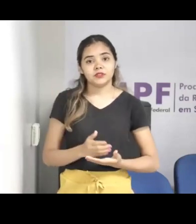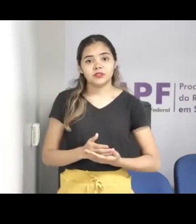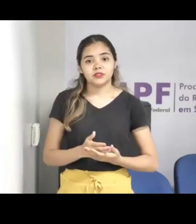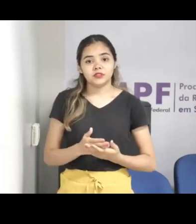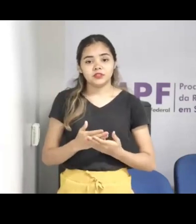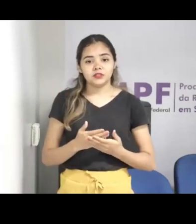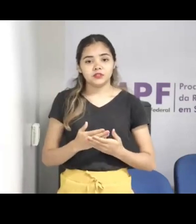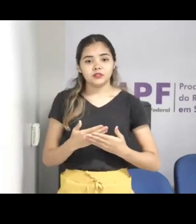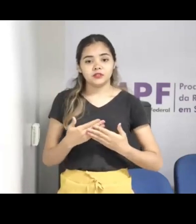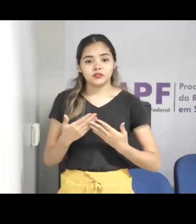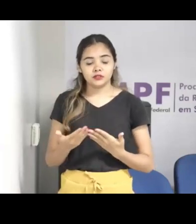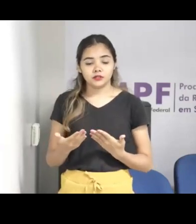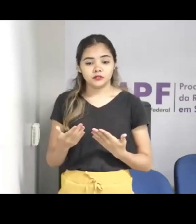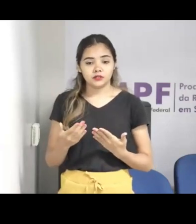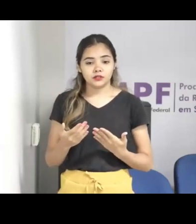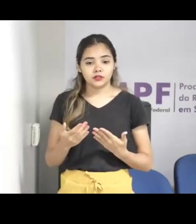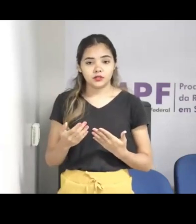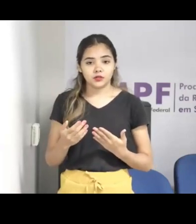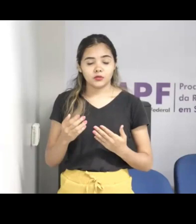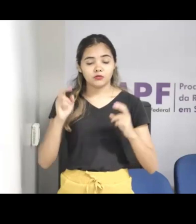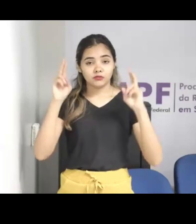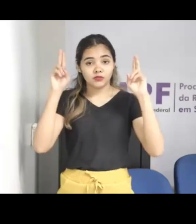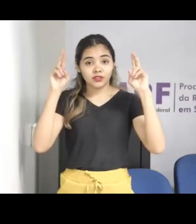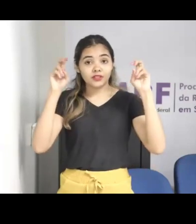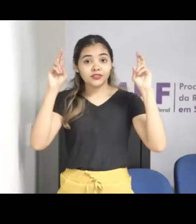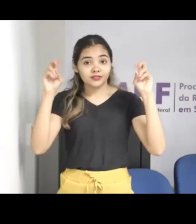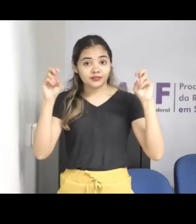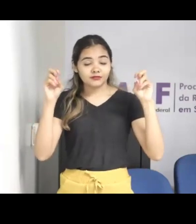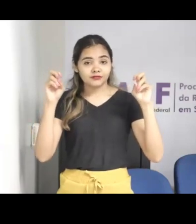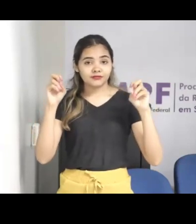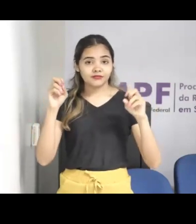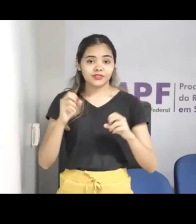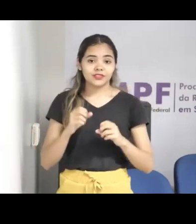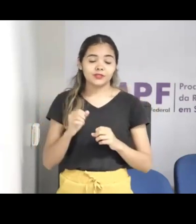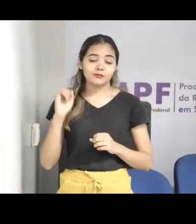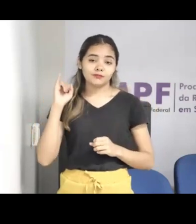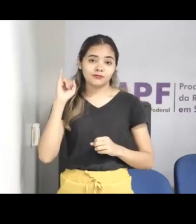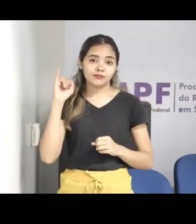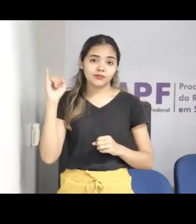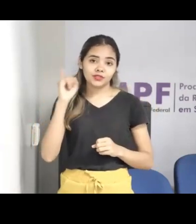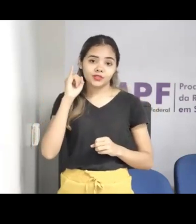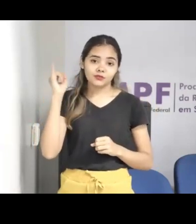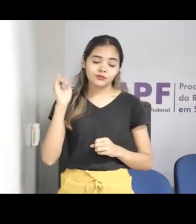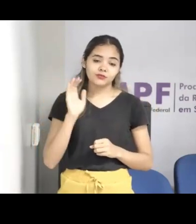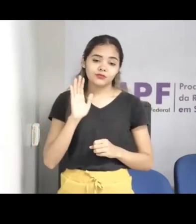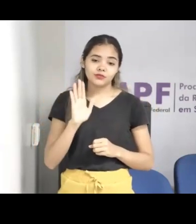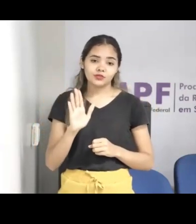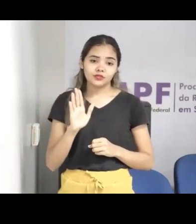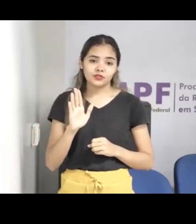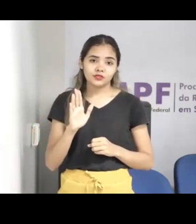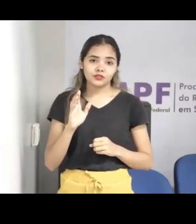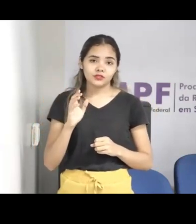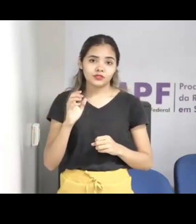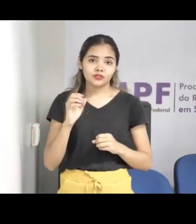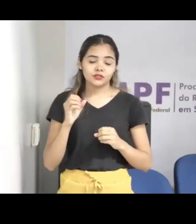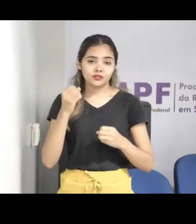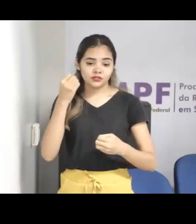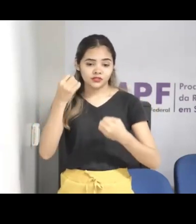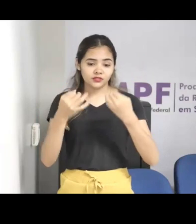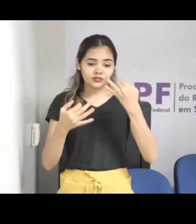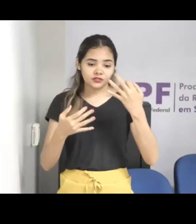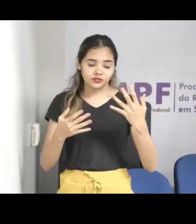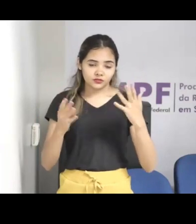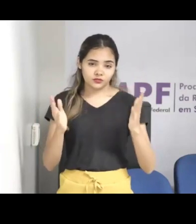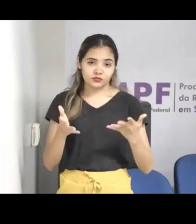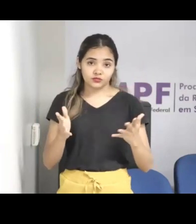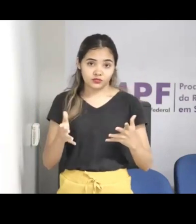Então, e esse é um assunto ainda muito pouco falado, principalmente nas escolas, né? Como que as crianças podem se proteger online?